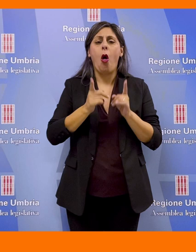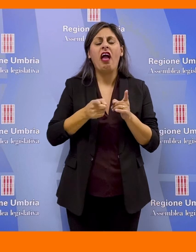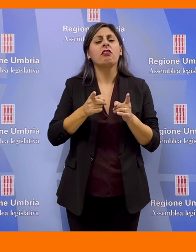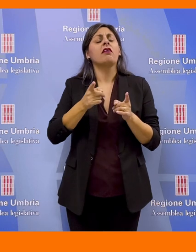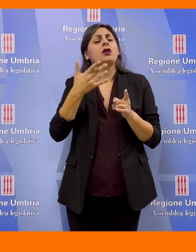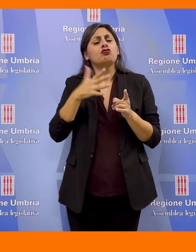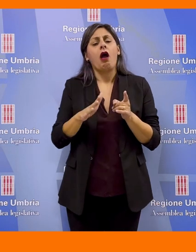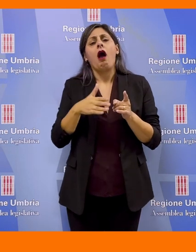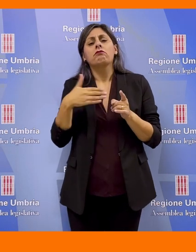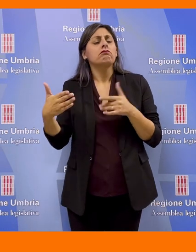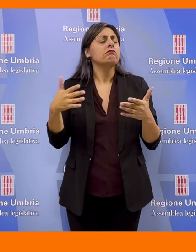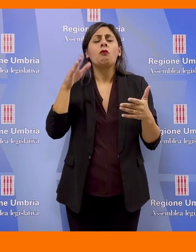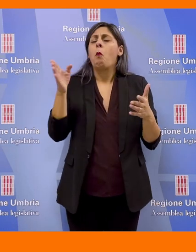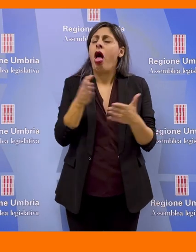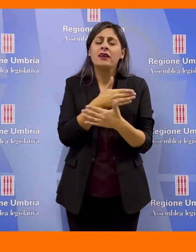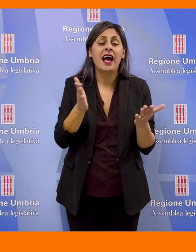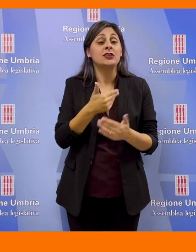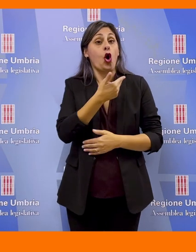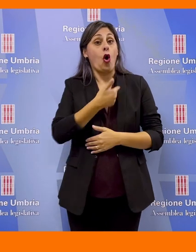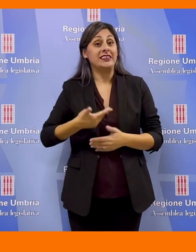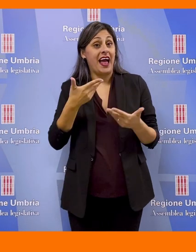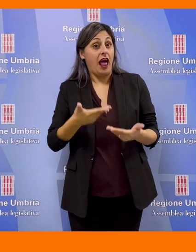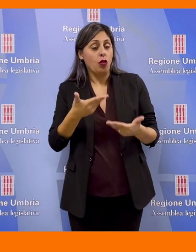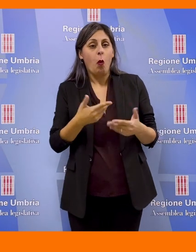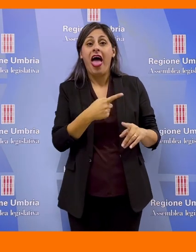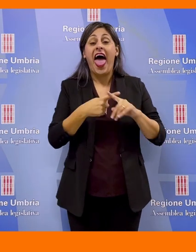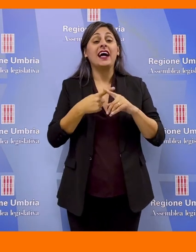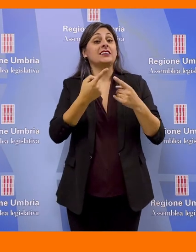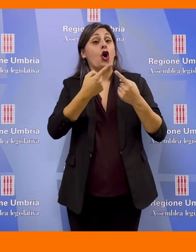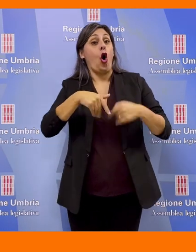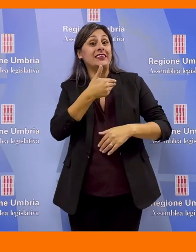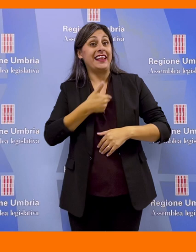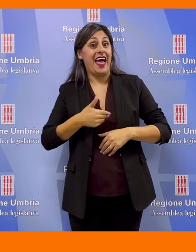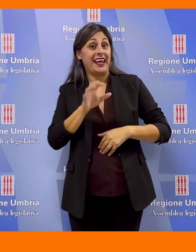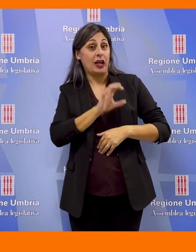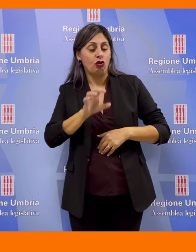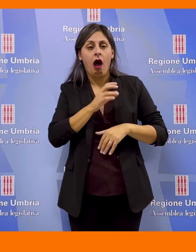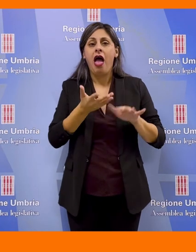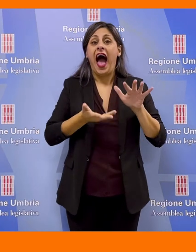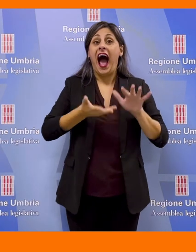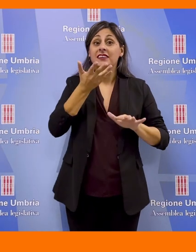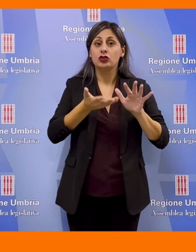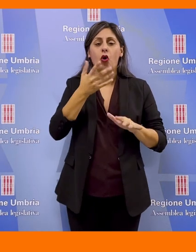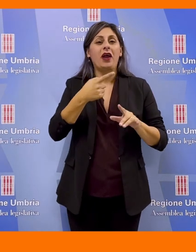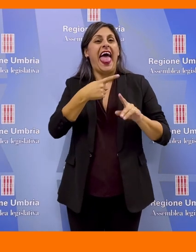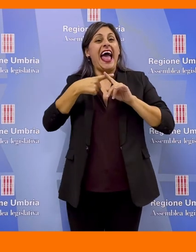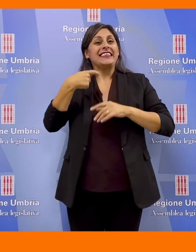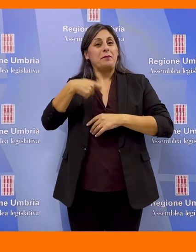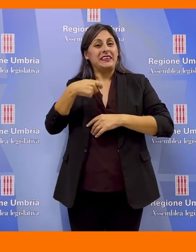politici di tutti gli schieramenti, consiglieri in carica, ex consiglieri regionali, assessori, ex presidenti di